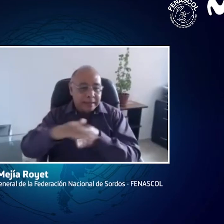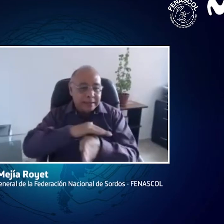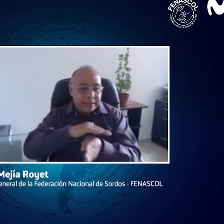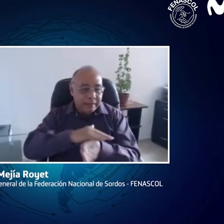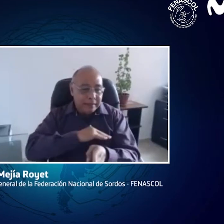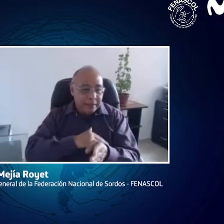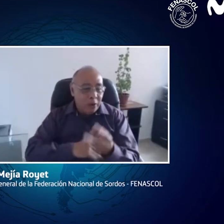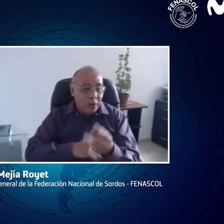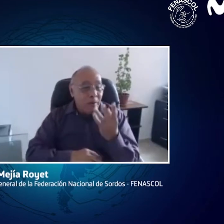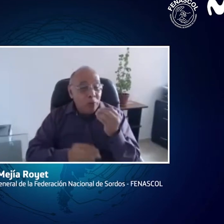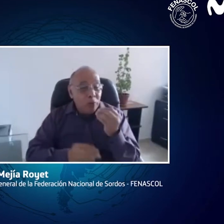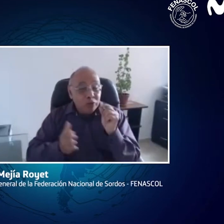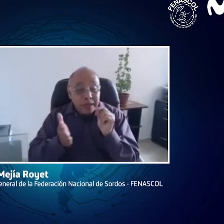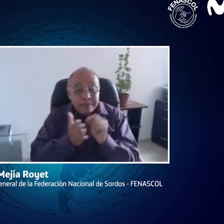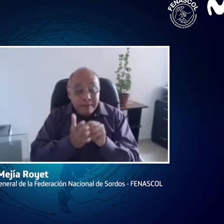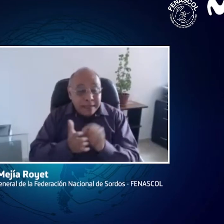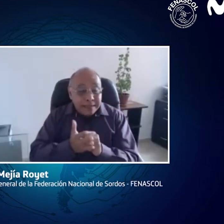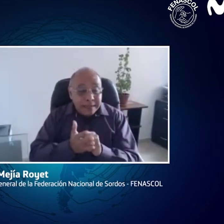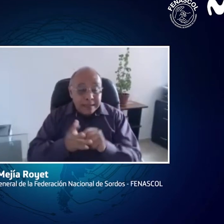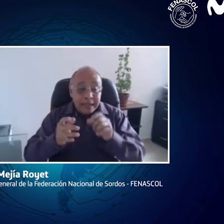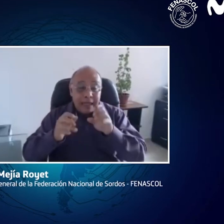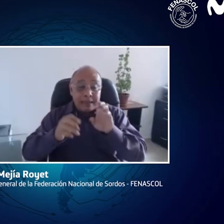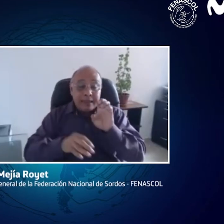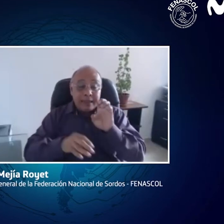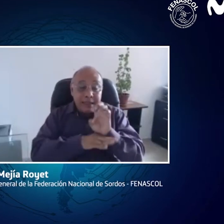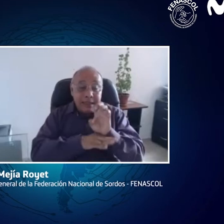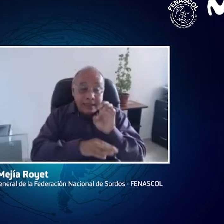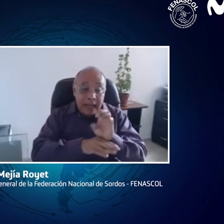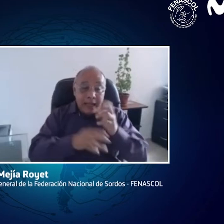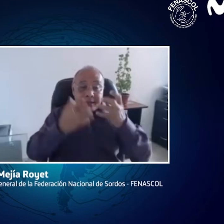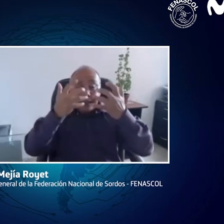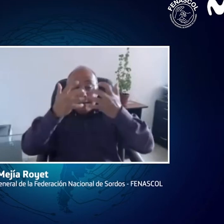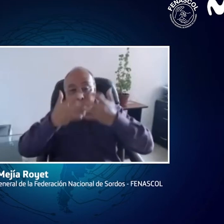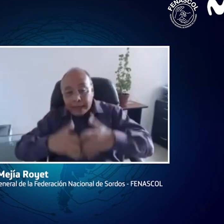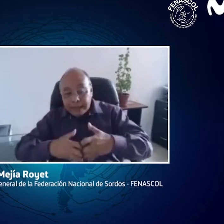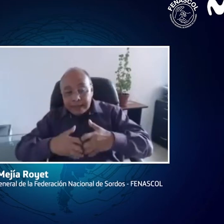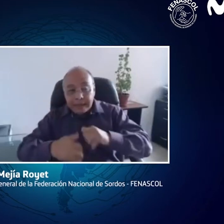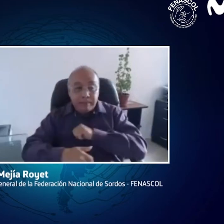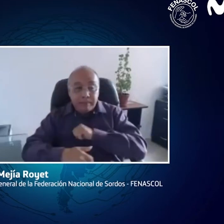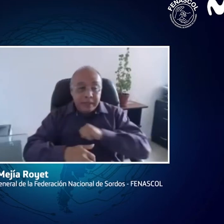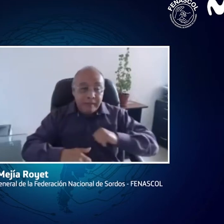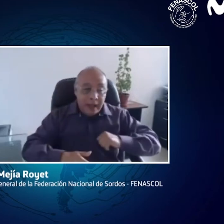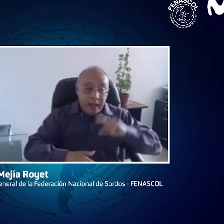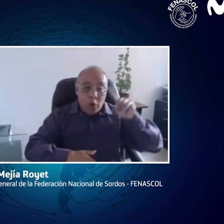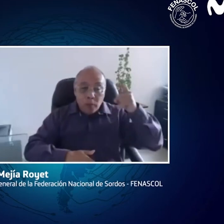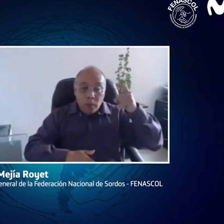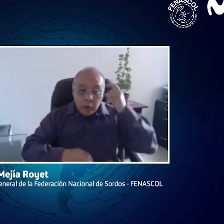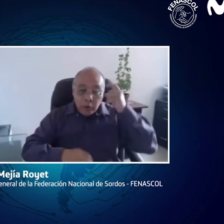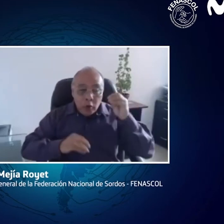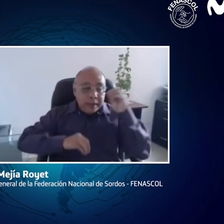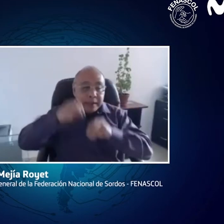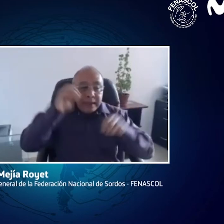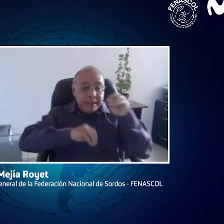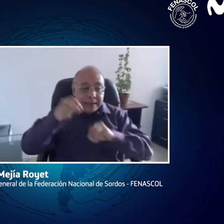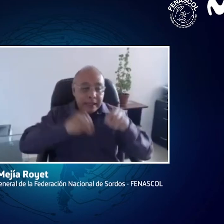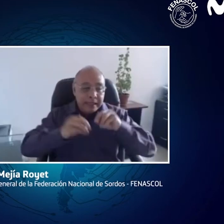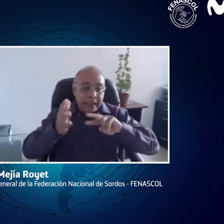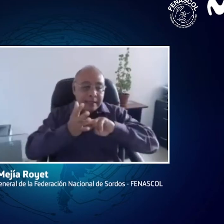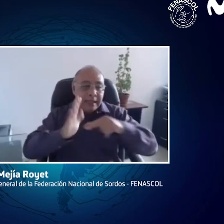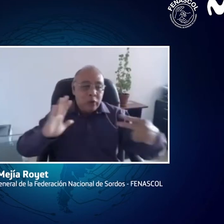ley 1518. Entonces, es importante que a través de la tecnología se genere este tema de inclusión y la accesibilidad a las personas con